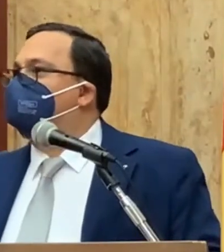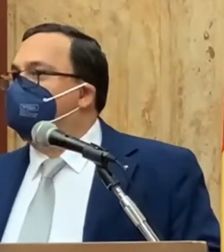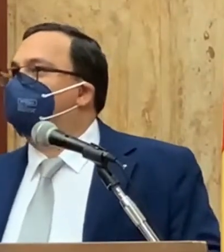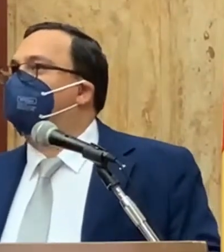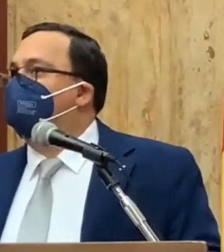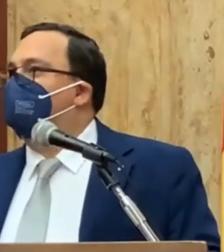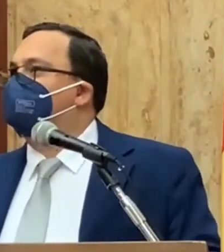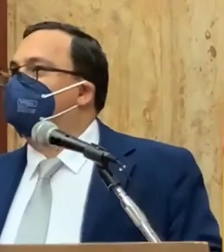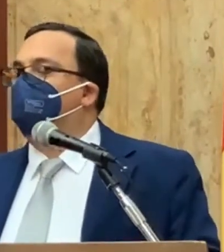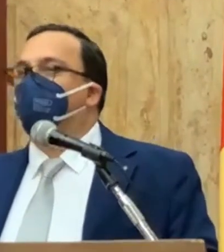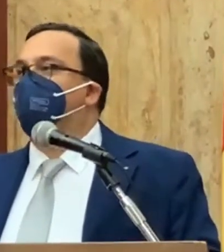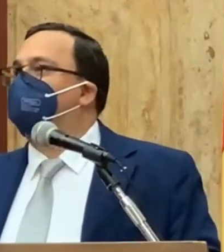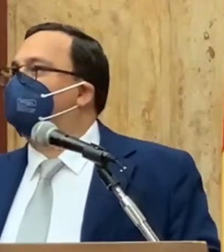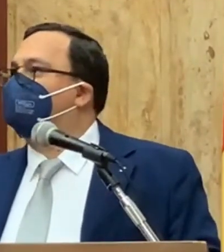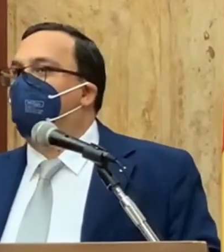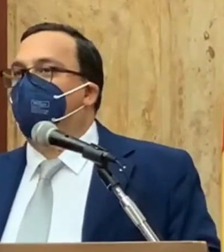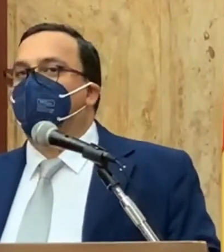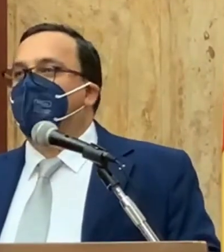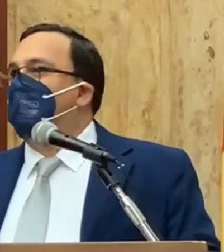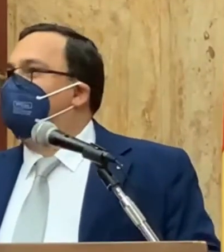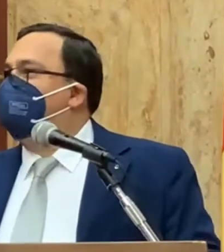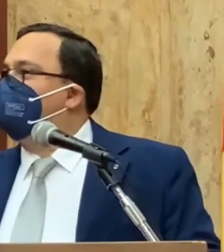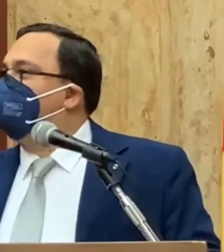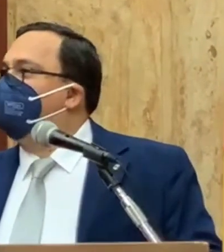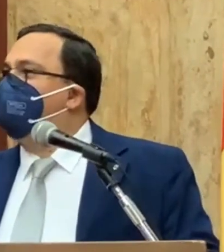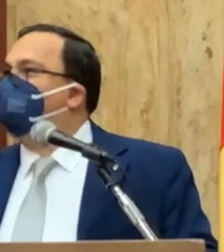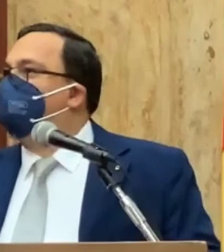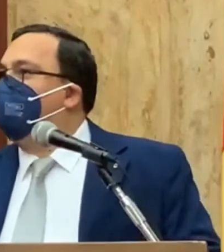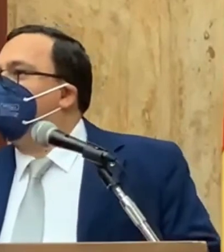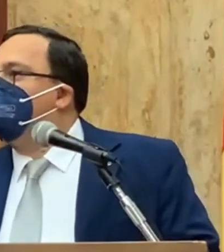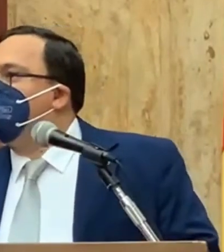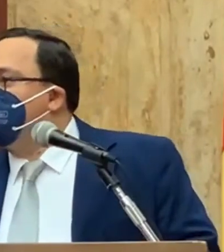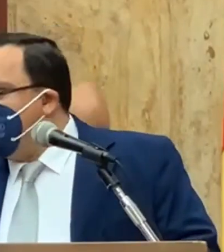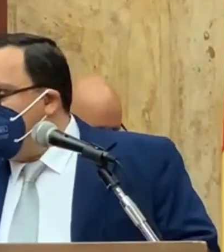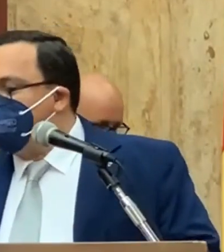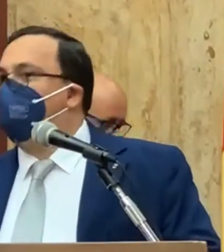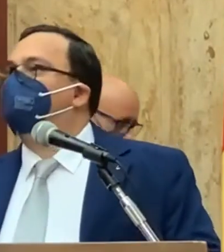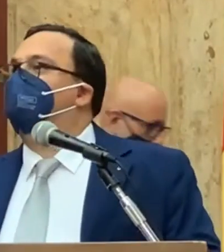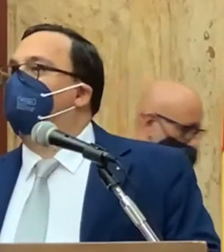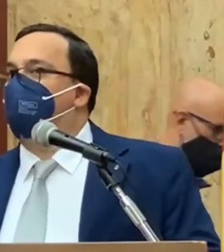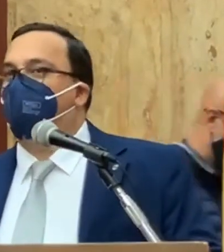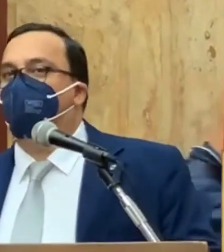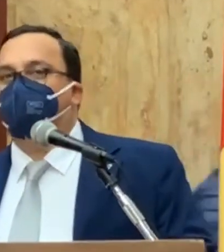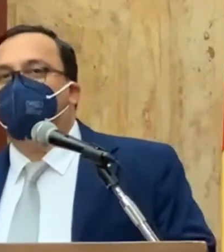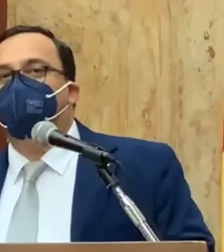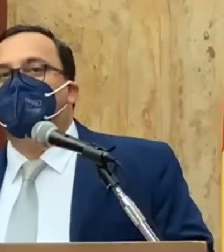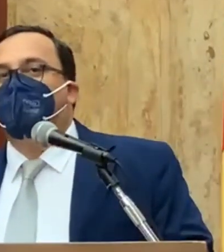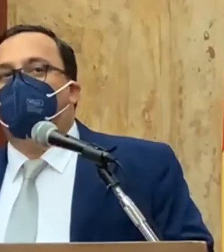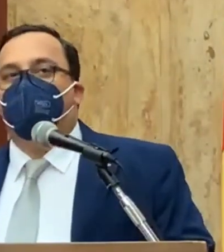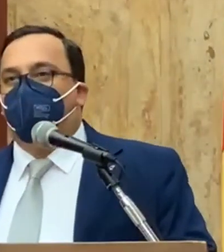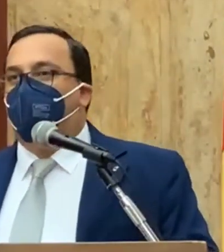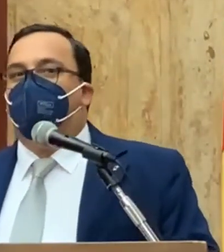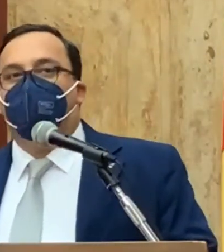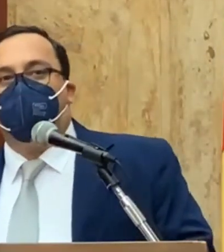io intendo ringraziarli anche. Pietro Navara, che mi pare che avevo visto, Sirano Sano è qui presente.